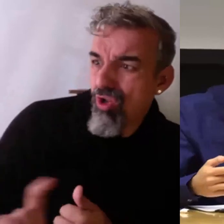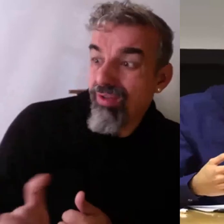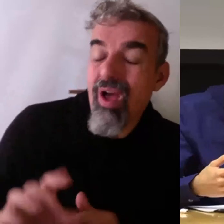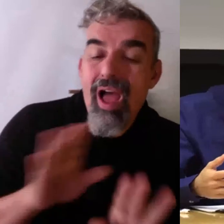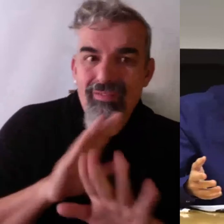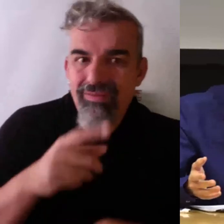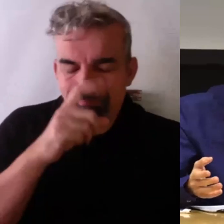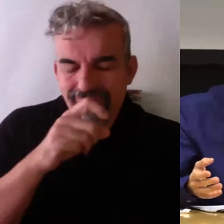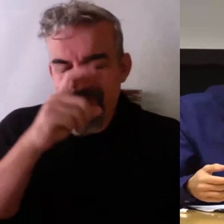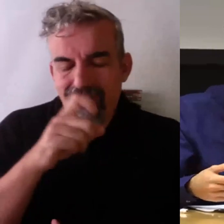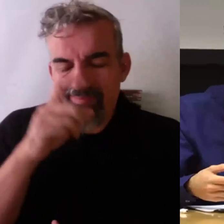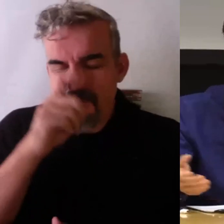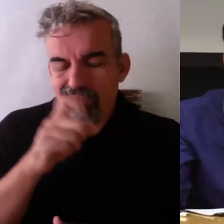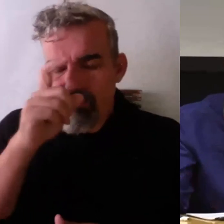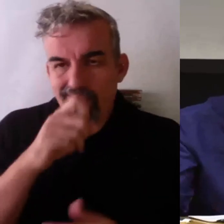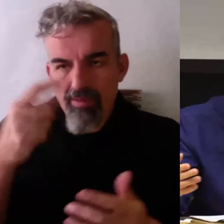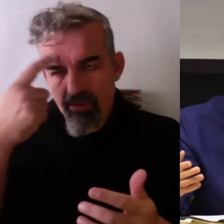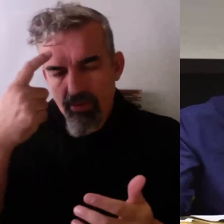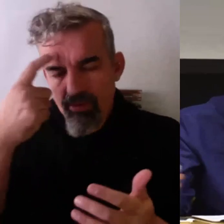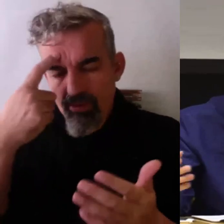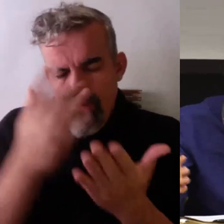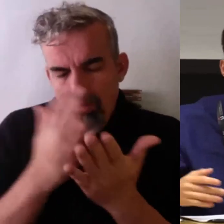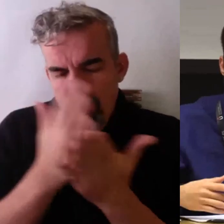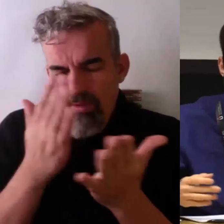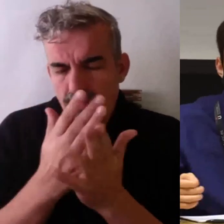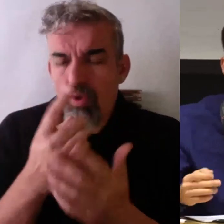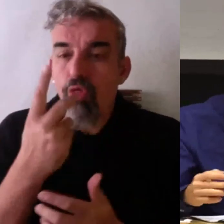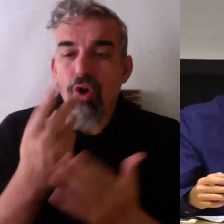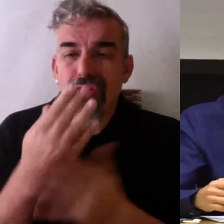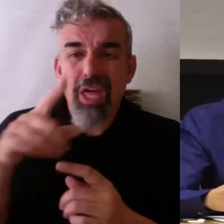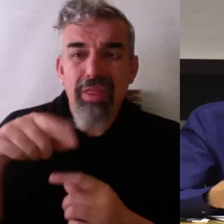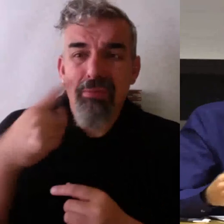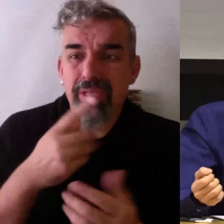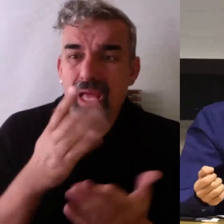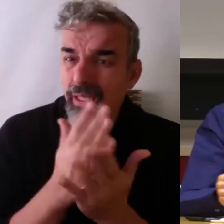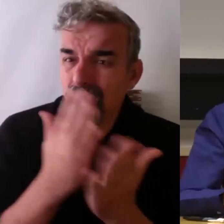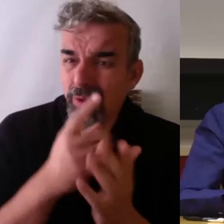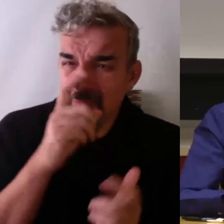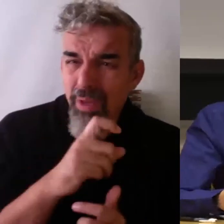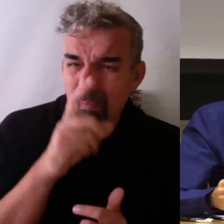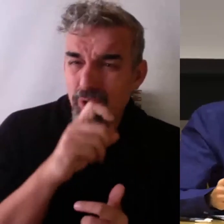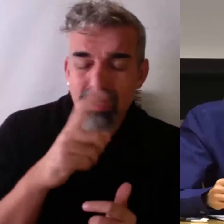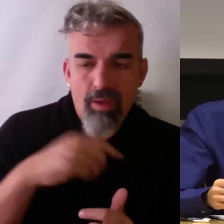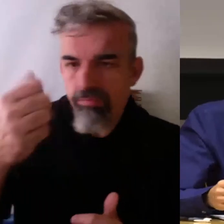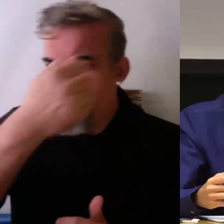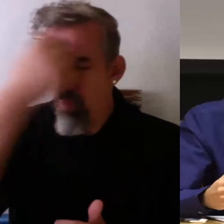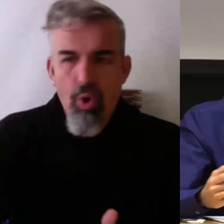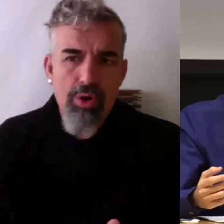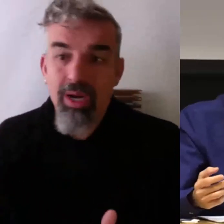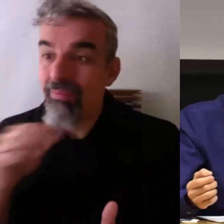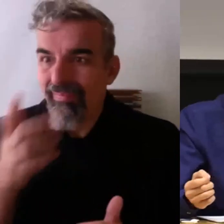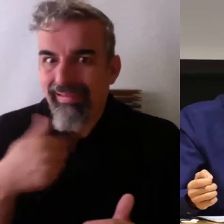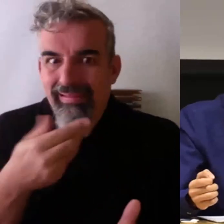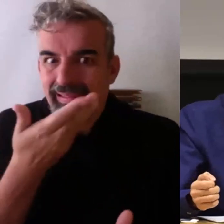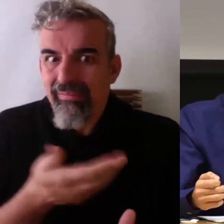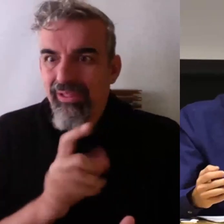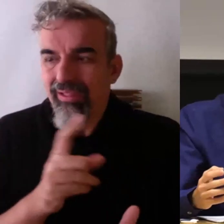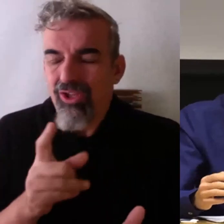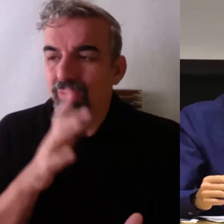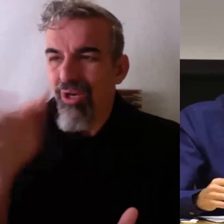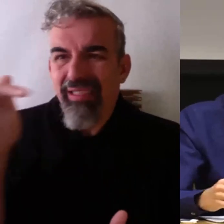memorice, lo vomite y a la media hora, los dos días o lo que sea, lo borra de mi cabeza porque no me parecerá tan importante.